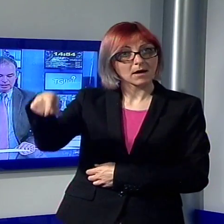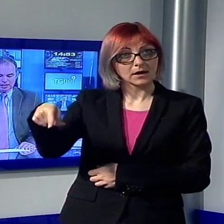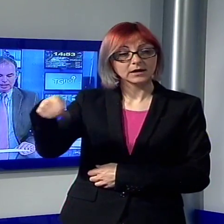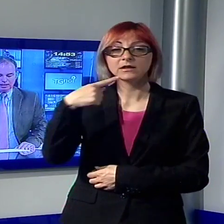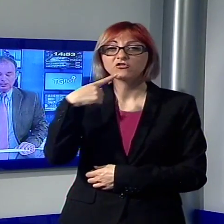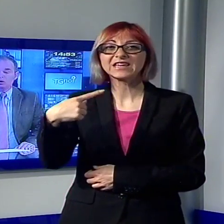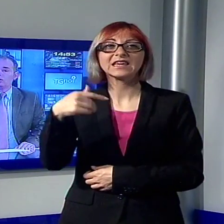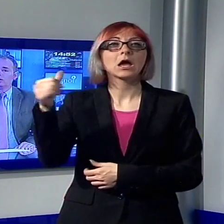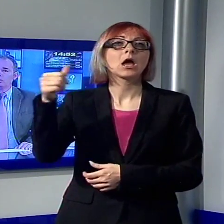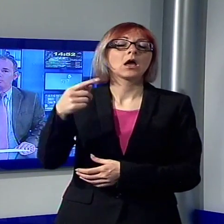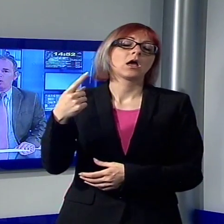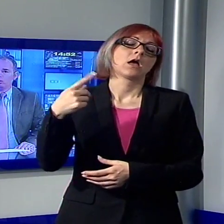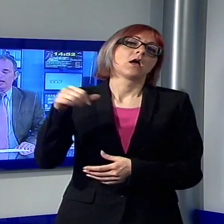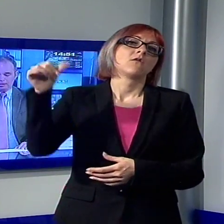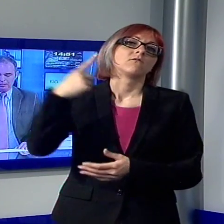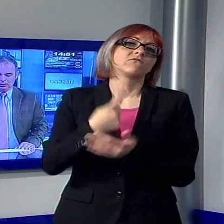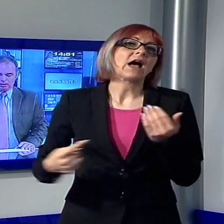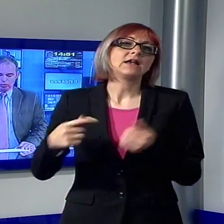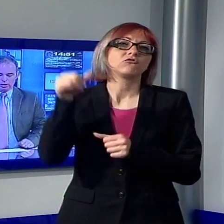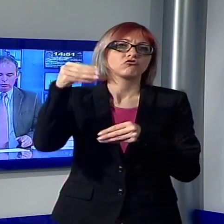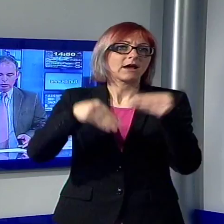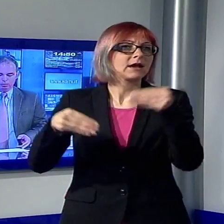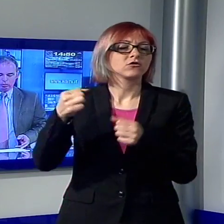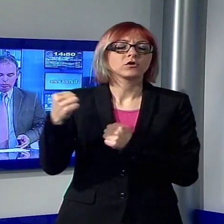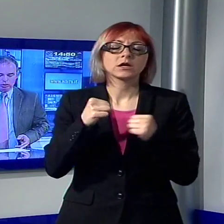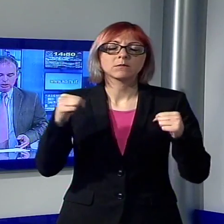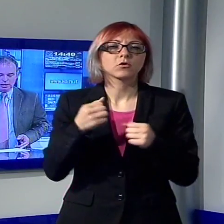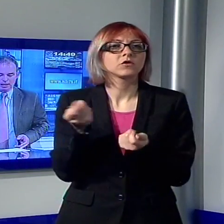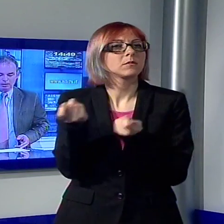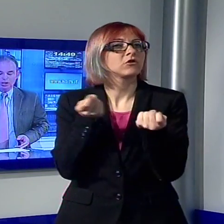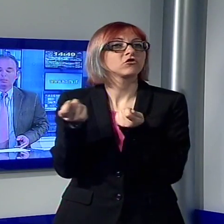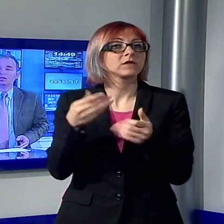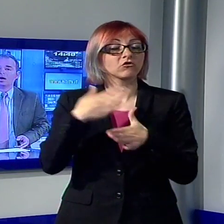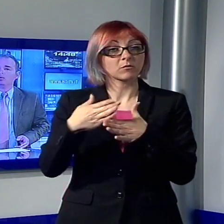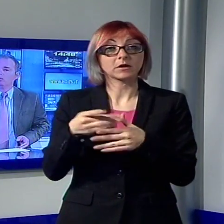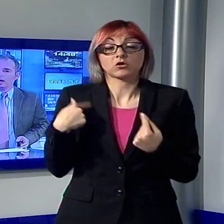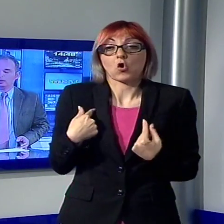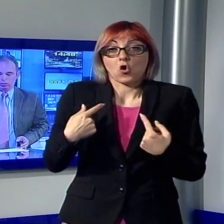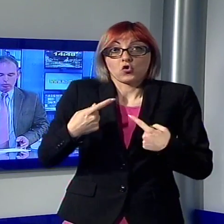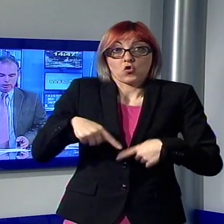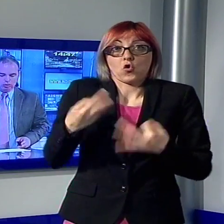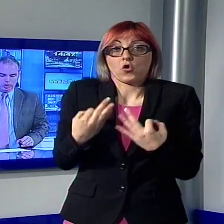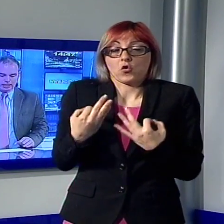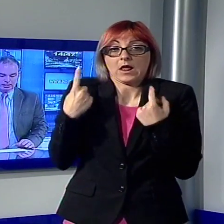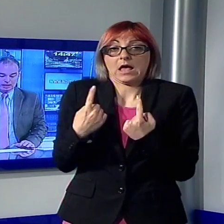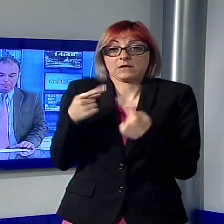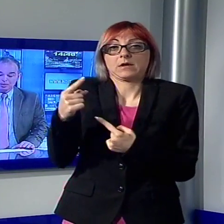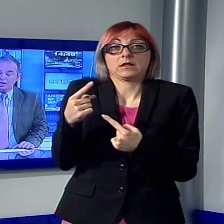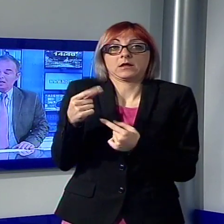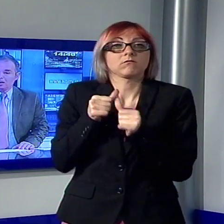le elezioni non può guidare il partito e a questo punto, dice Salemi, ci aspettiamo un atto di coerenza. E la